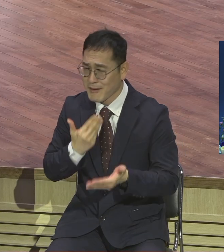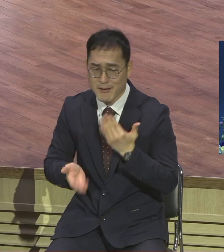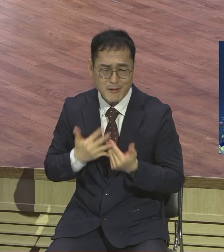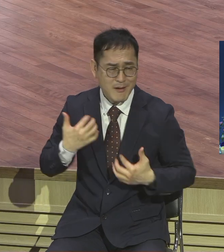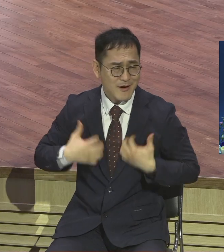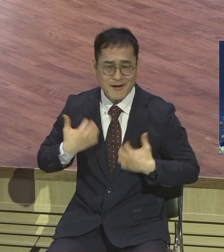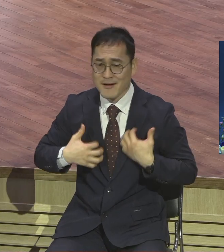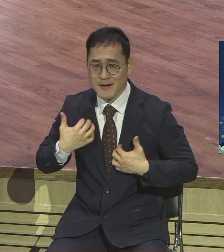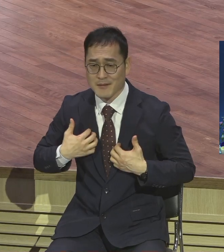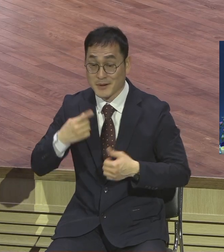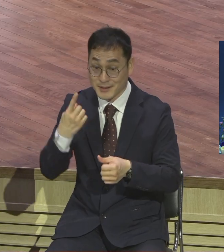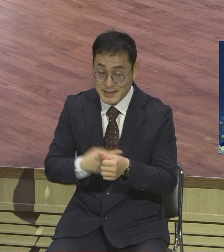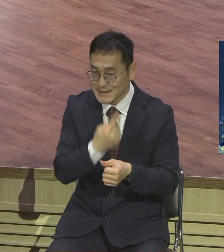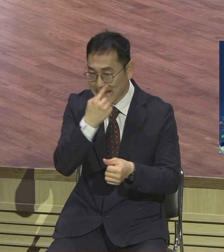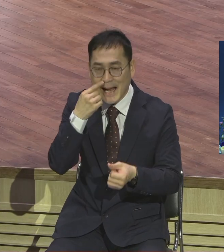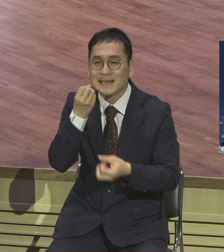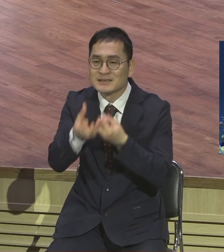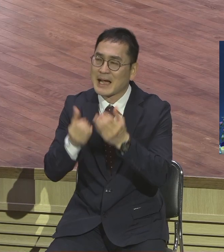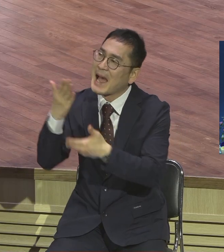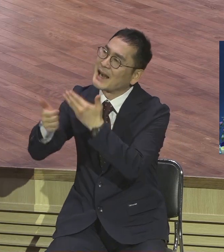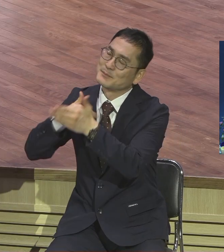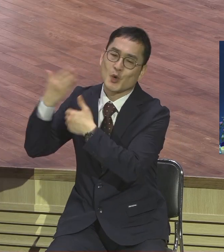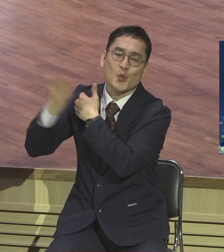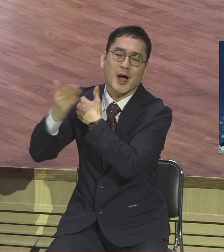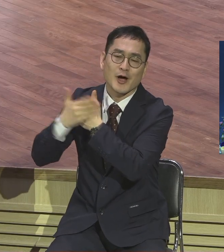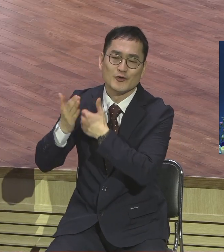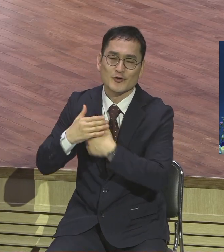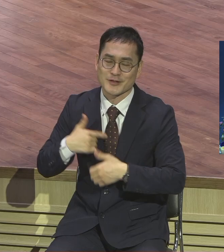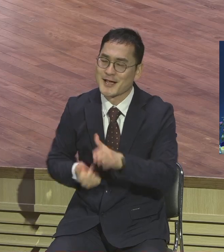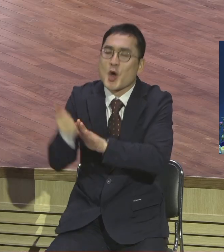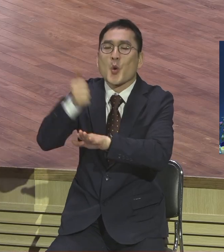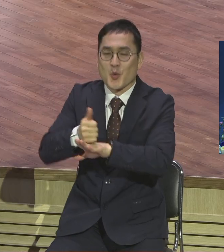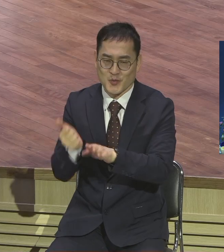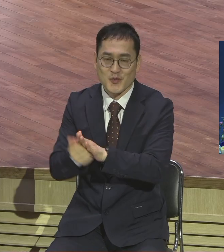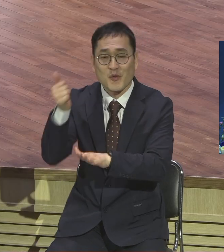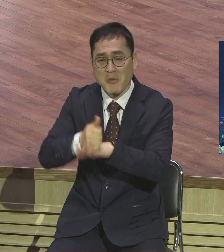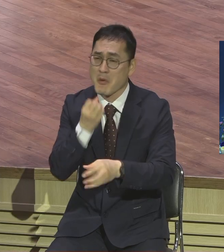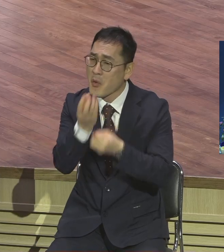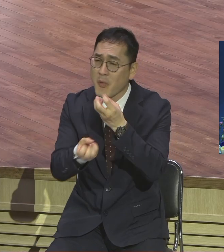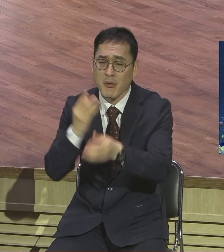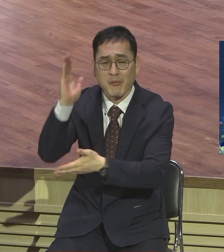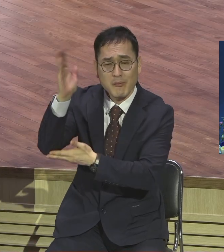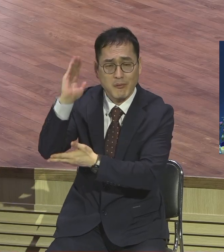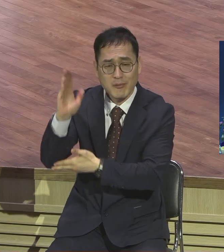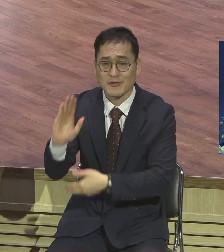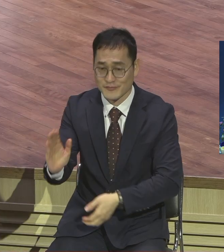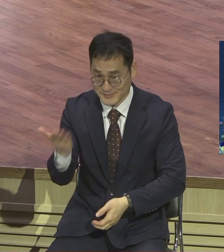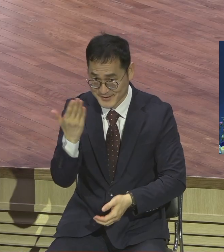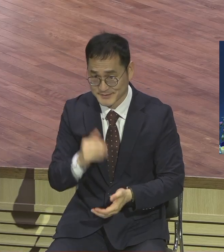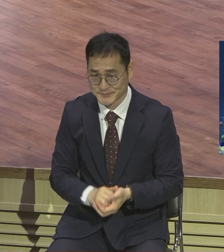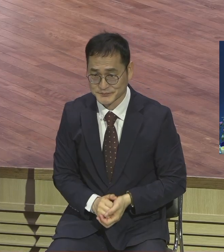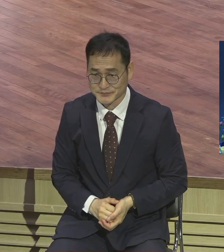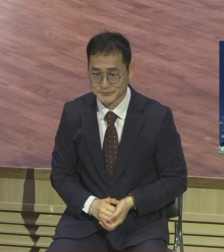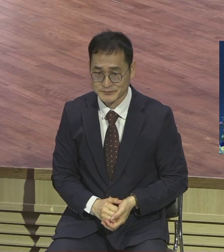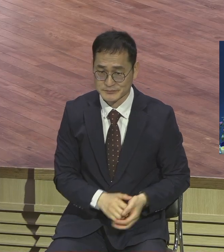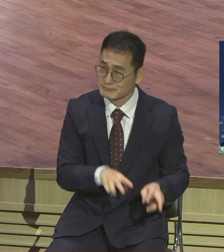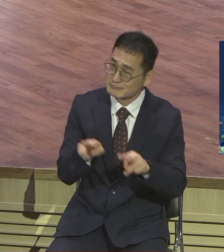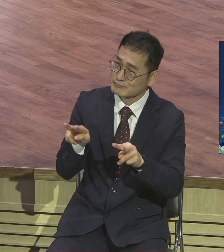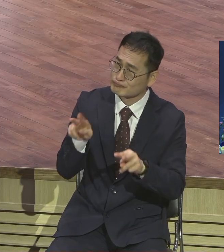하나님이 하셨다고 어떻게 인간이 그걸 설명하겠어요 불신자는 알아듣지도 못해 에이 그래도 네가 실력이